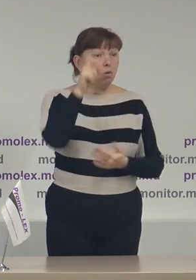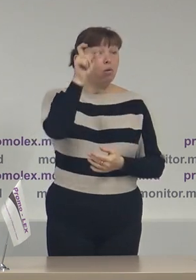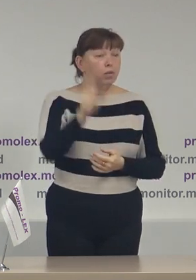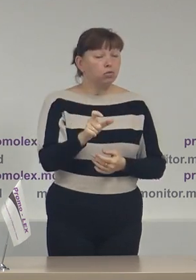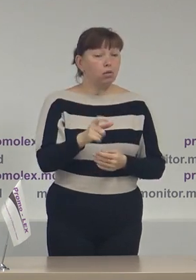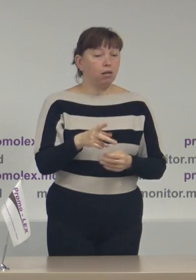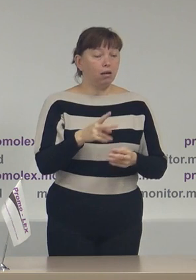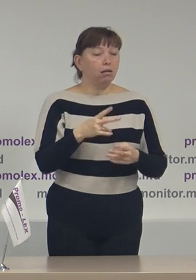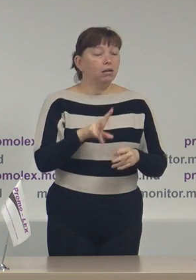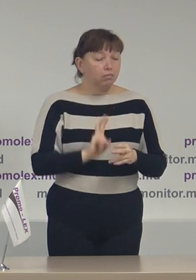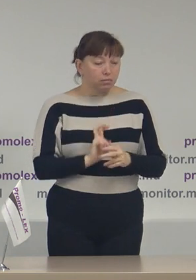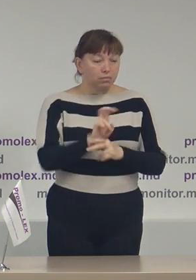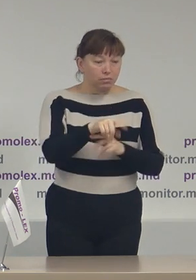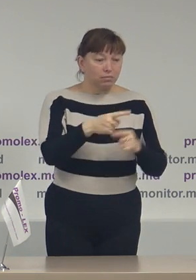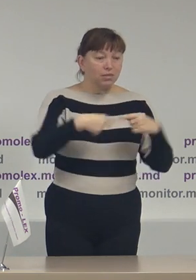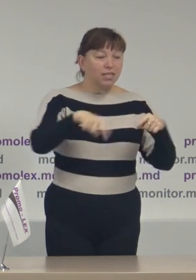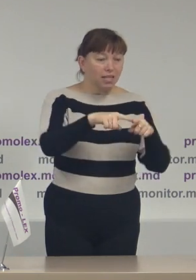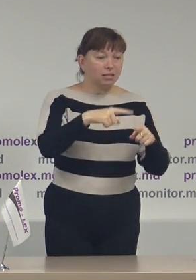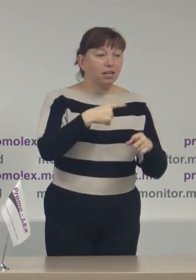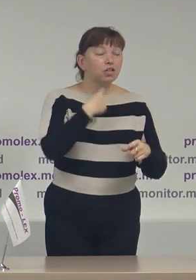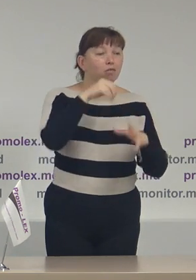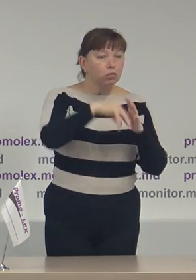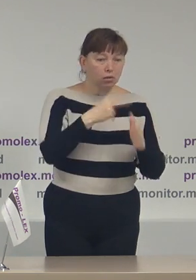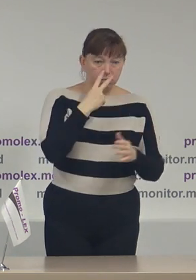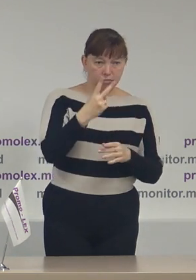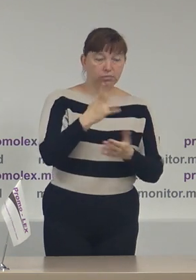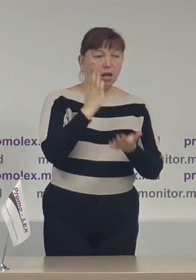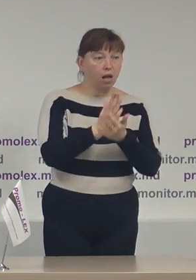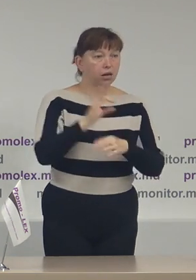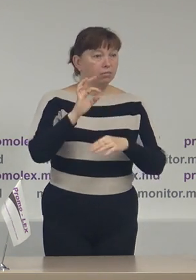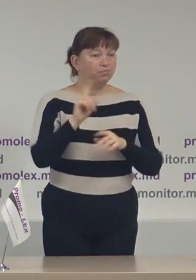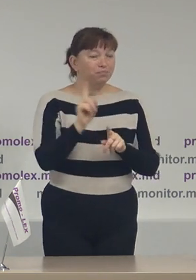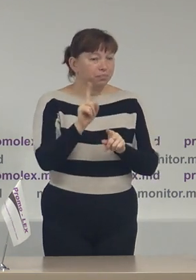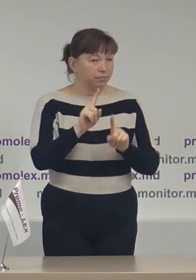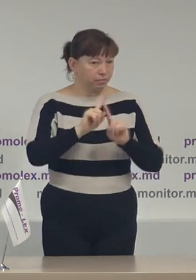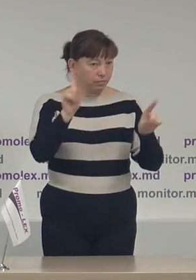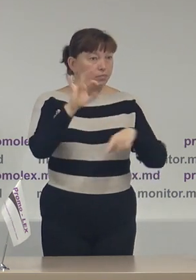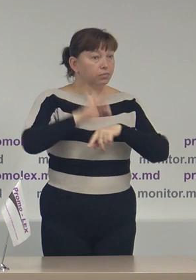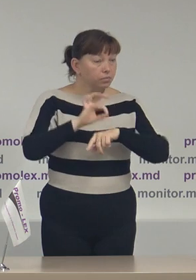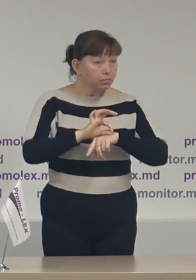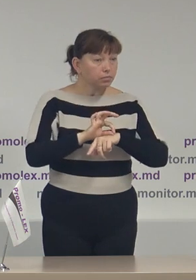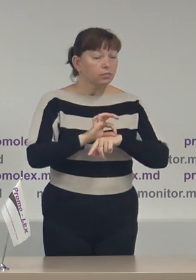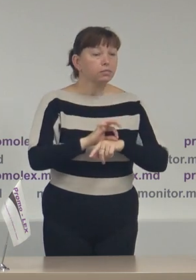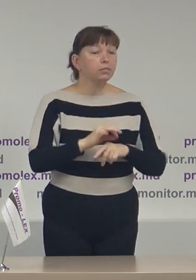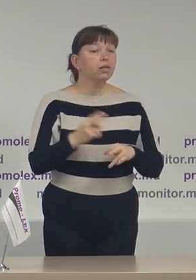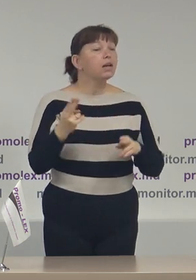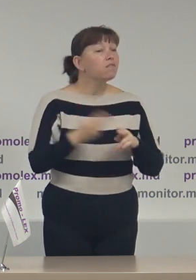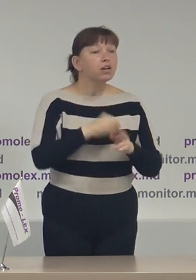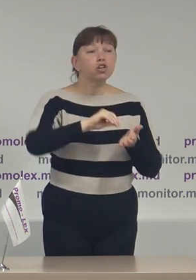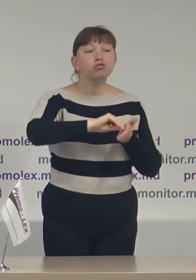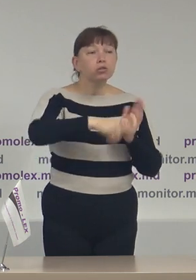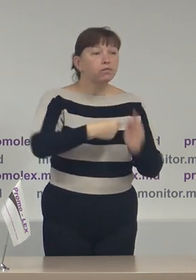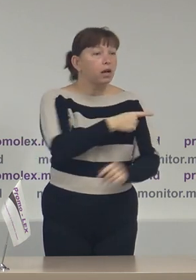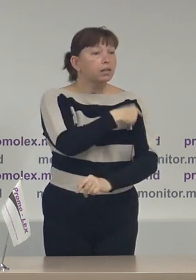vine în ziua alegerilor la secție de votare și prezintă simptome caracteristice COVID-19, fără certificat